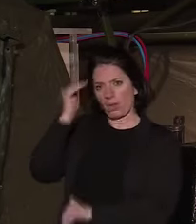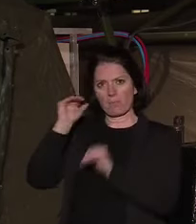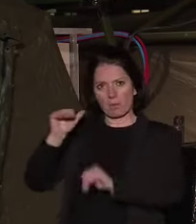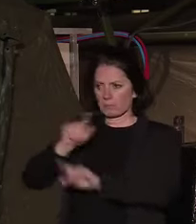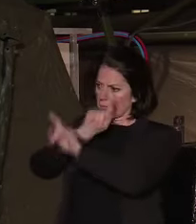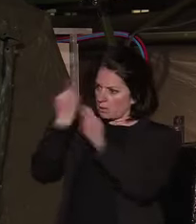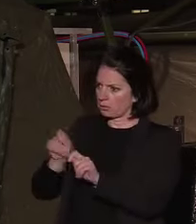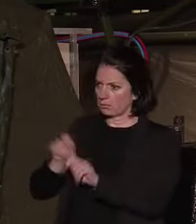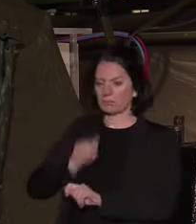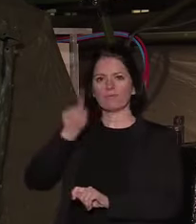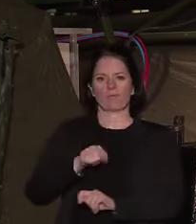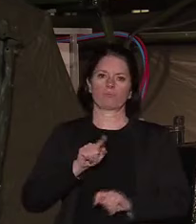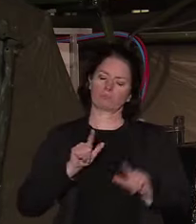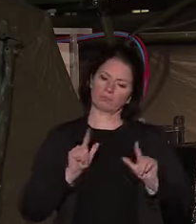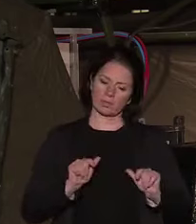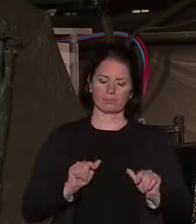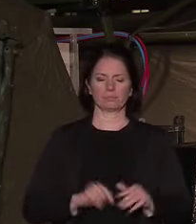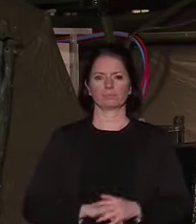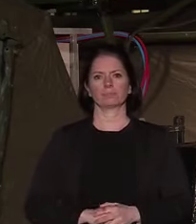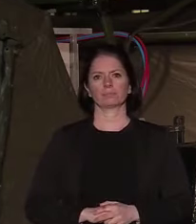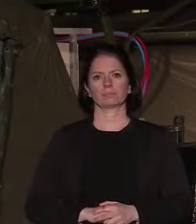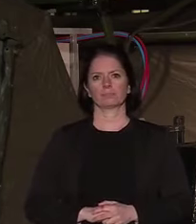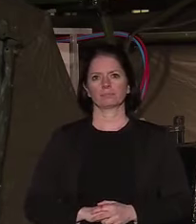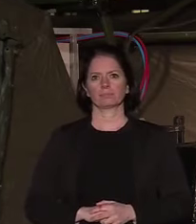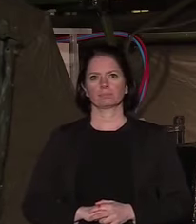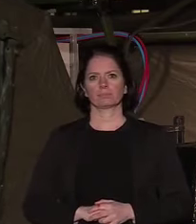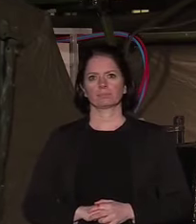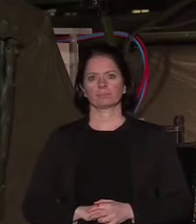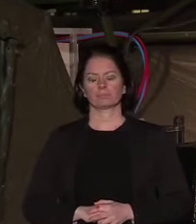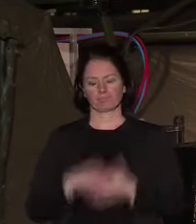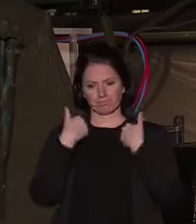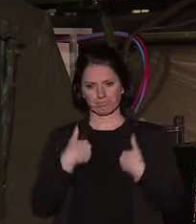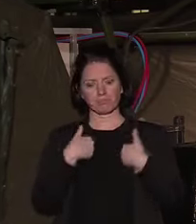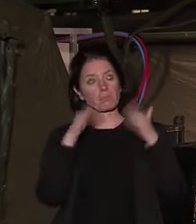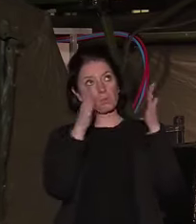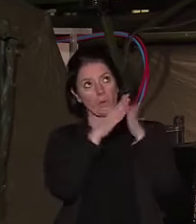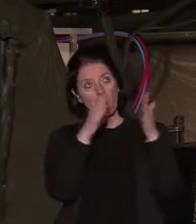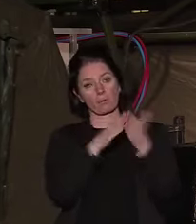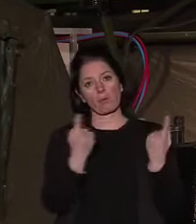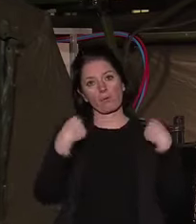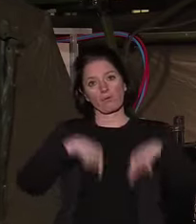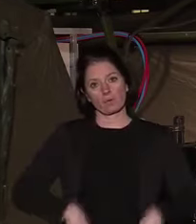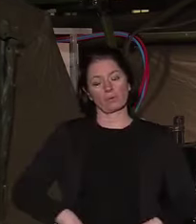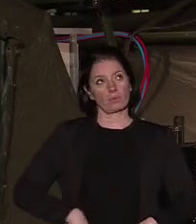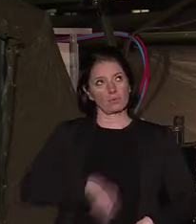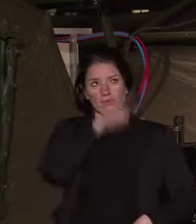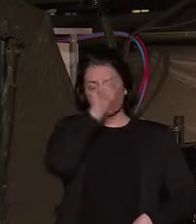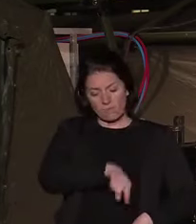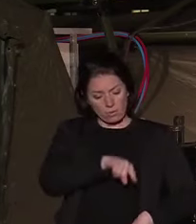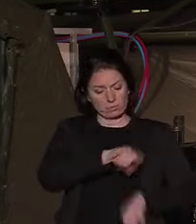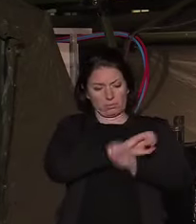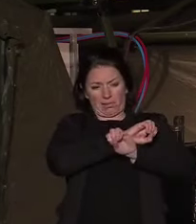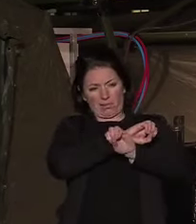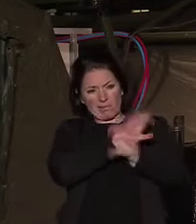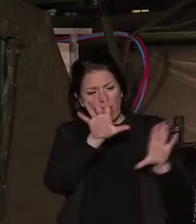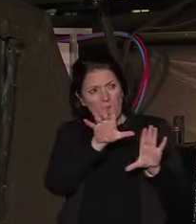J'ai demandé au gouvernement d'apporter une réponse claire et forte de